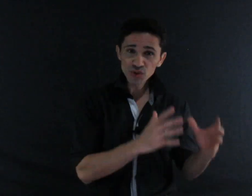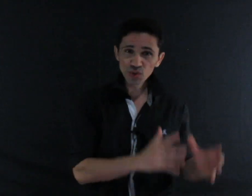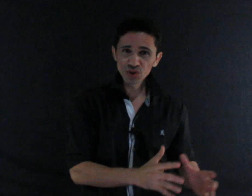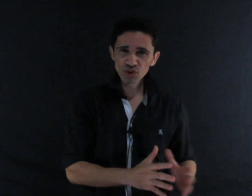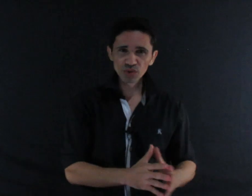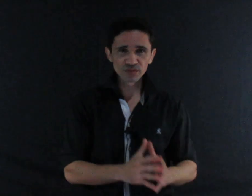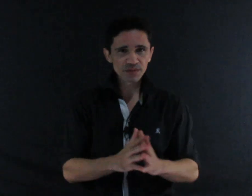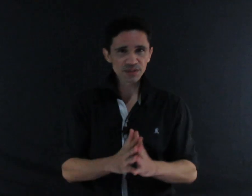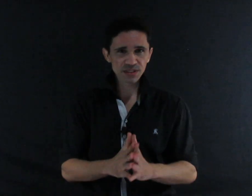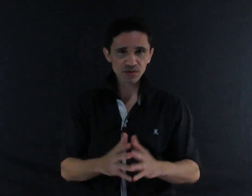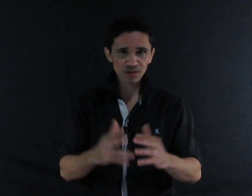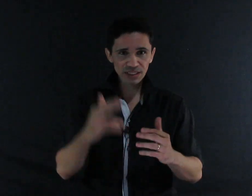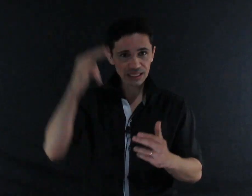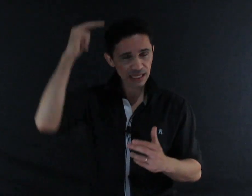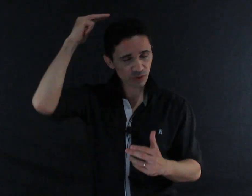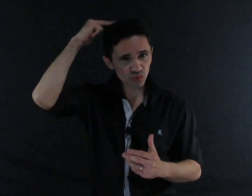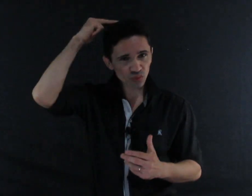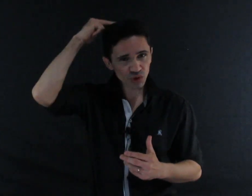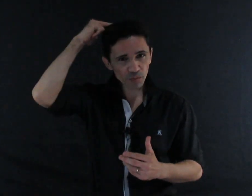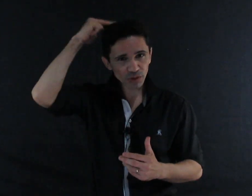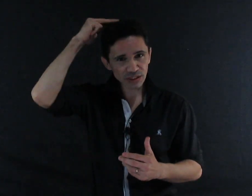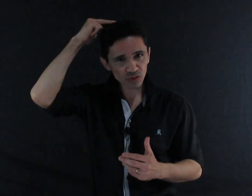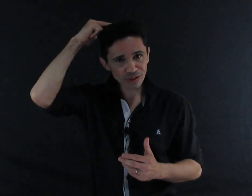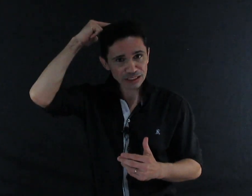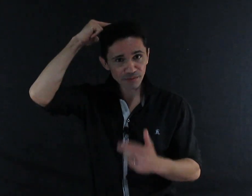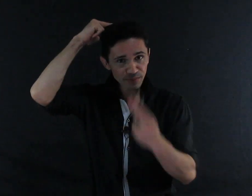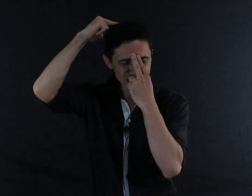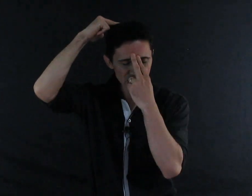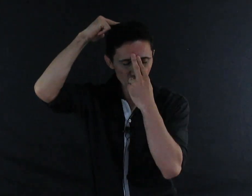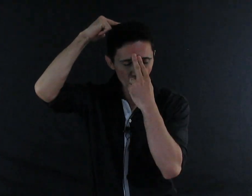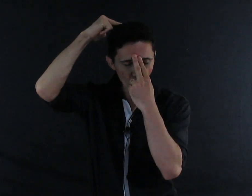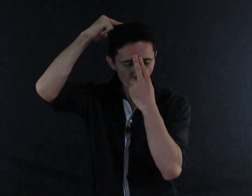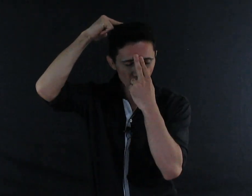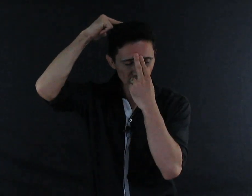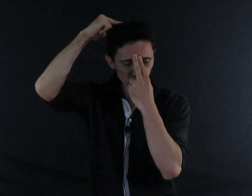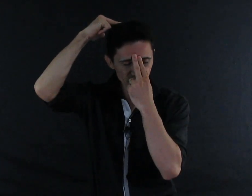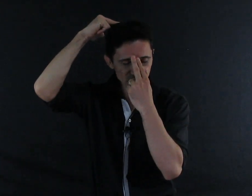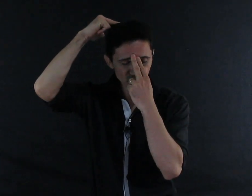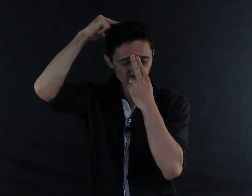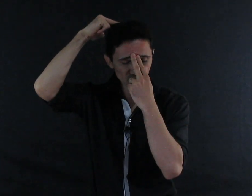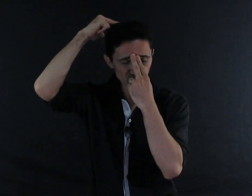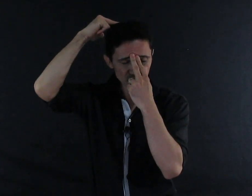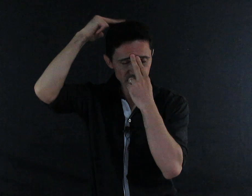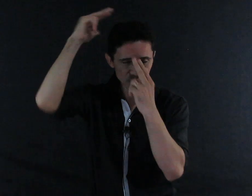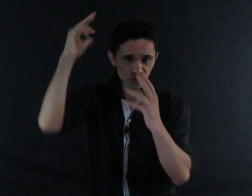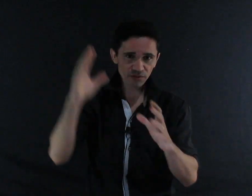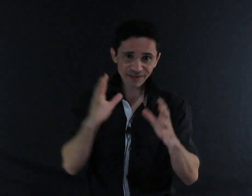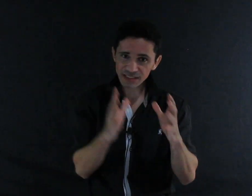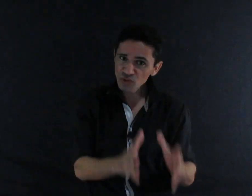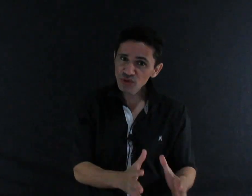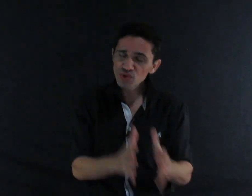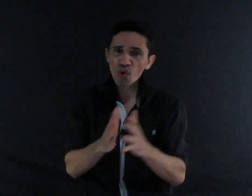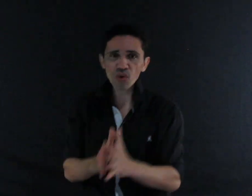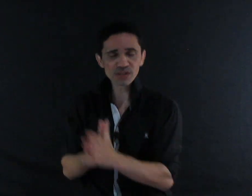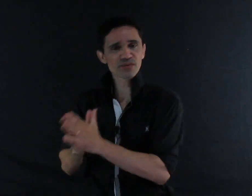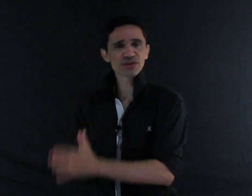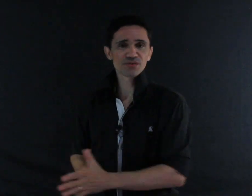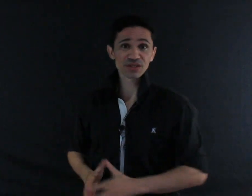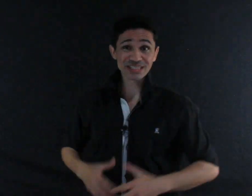esconde-esconde. Você se conectar. O teu poder da tua glândula pineal com a tua visão do teu terceiro olho. Fazendo isso consequentemente.